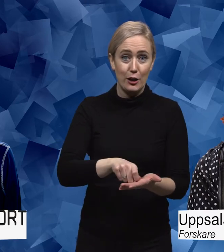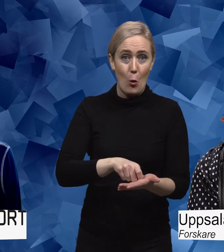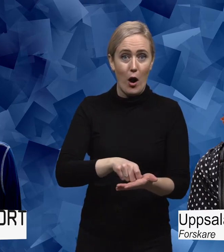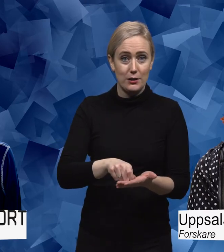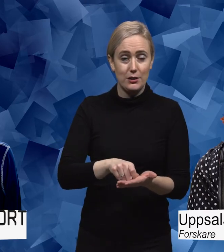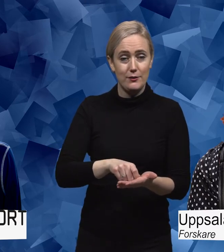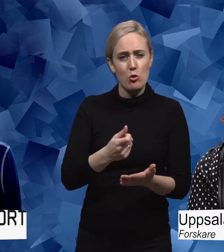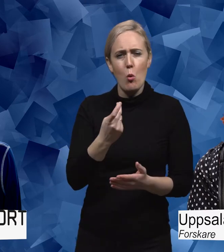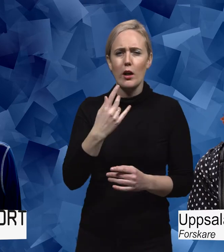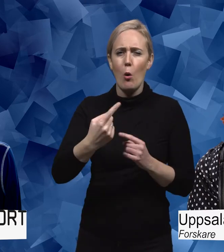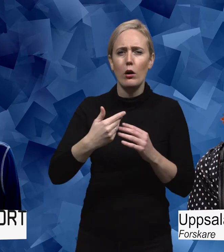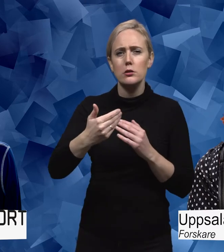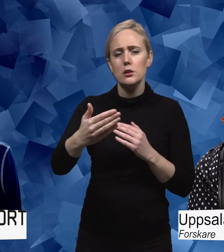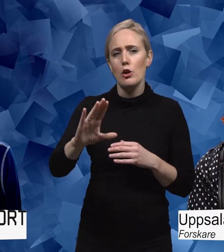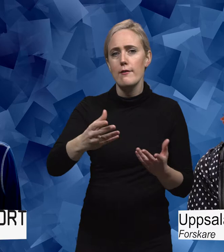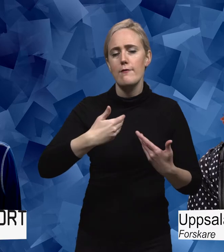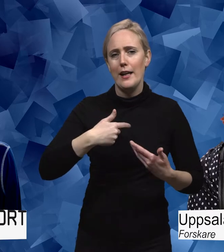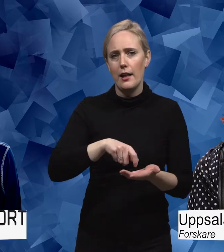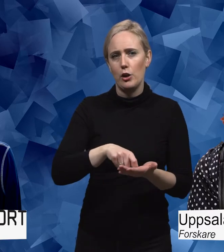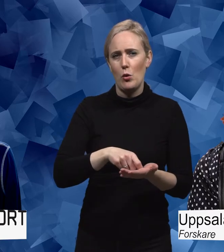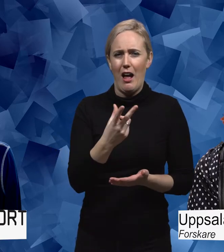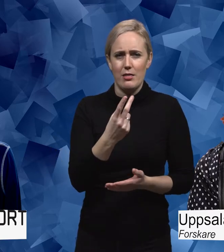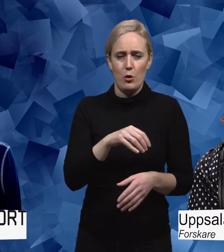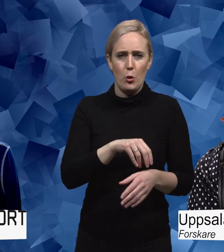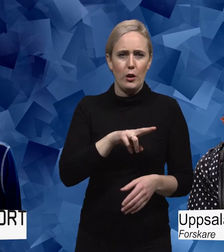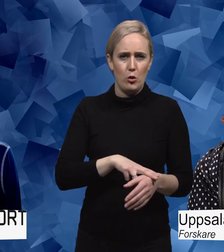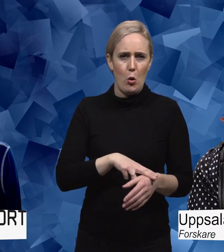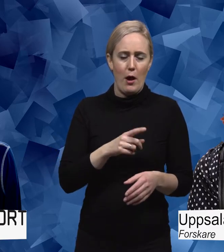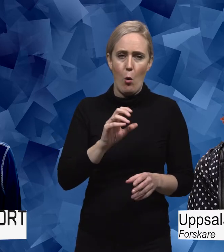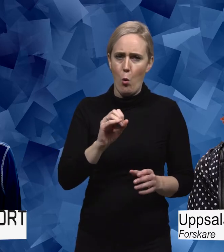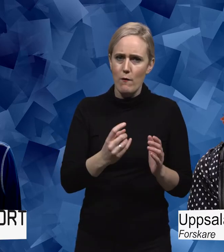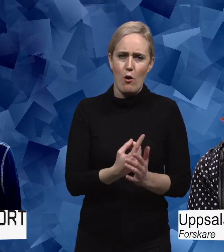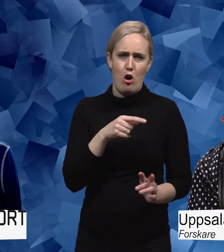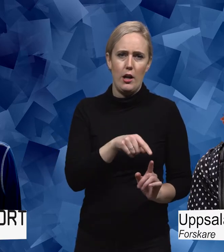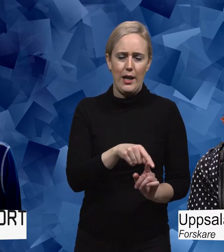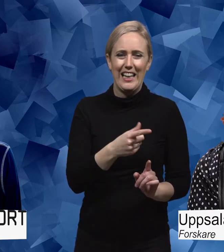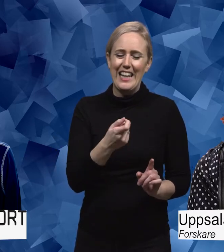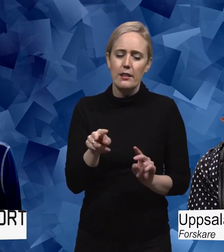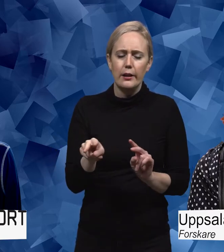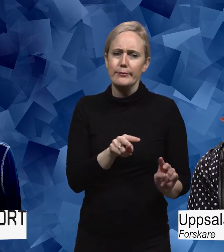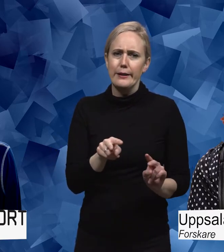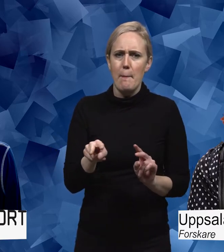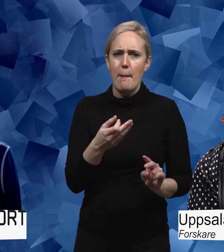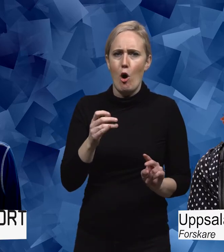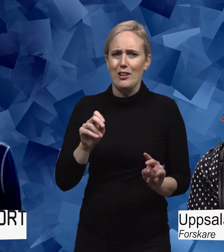något år senare och det var en diagnos för en sjukdom som är väldigt, väldigt ovanlig som påminner om Parkinson, men som inte är Parkinson.